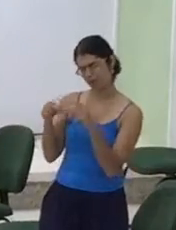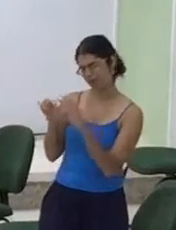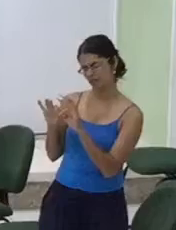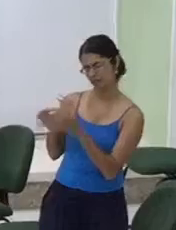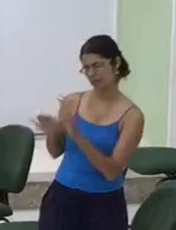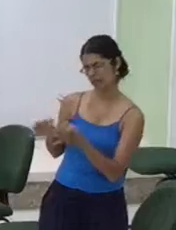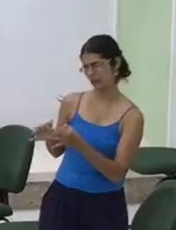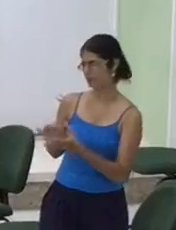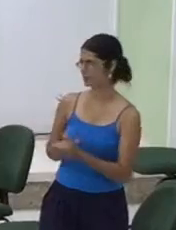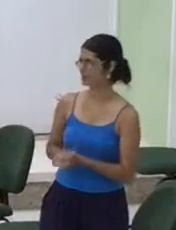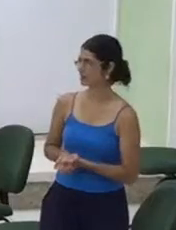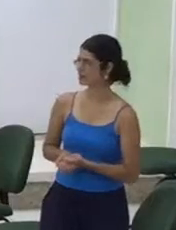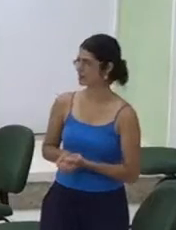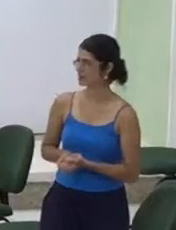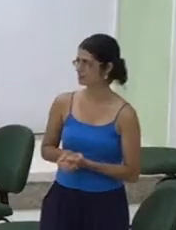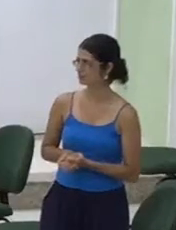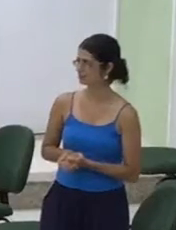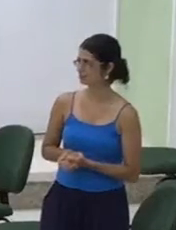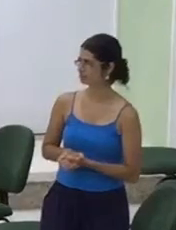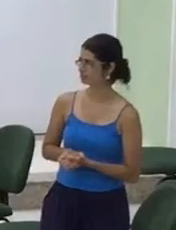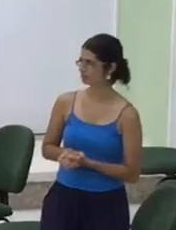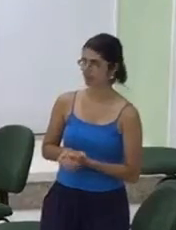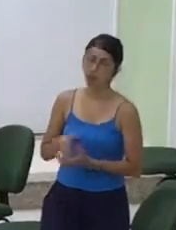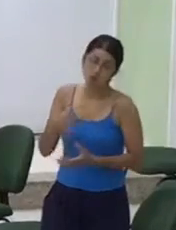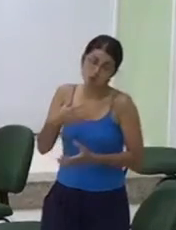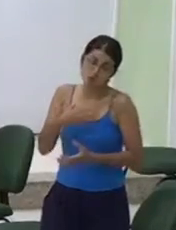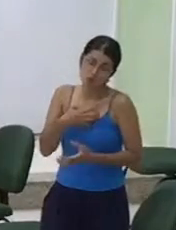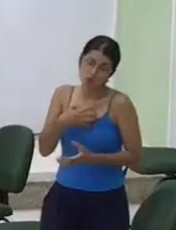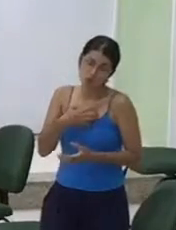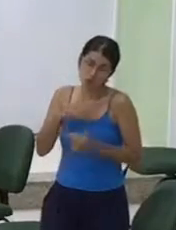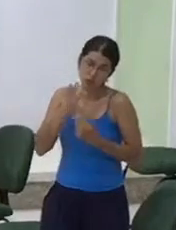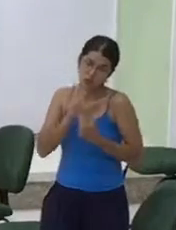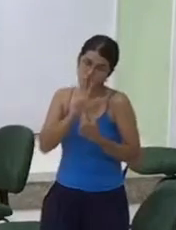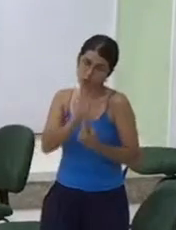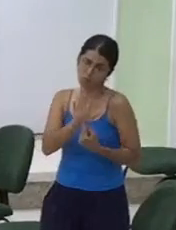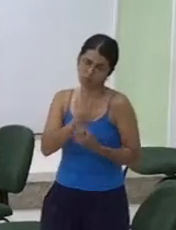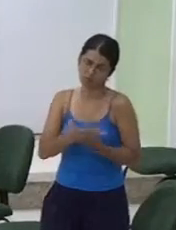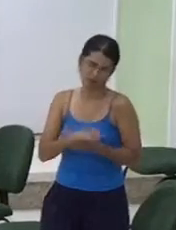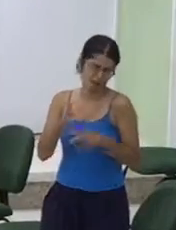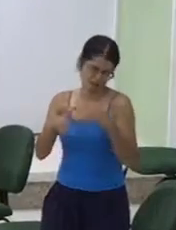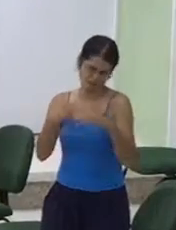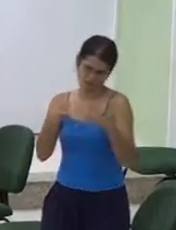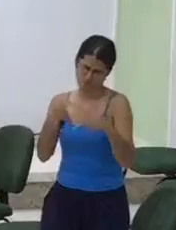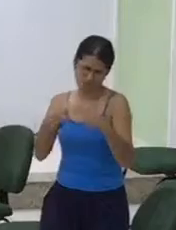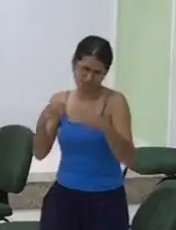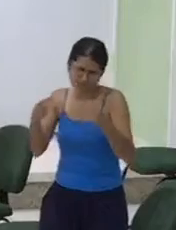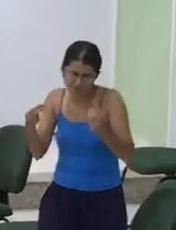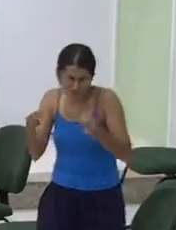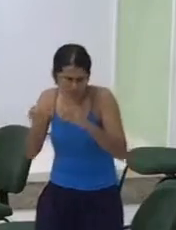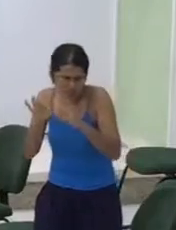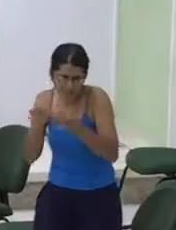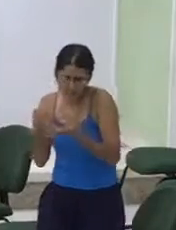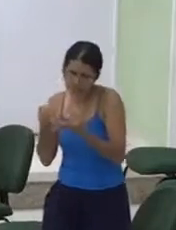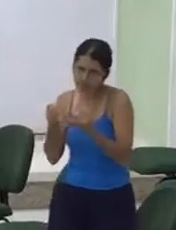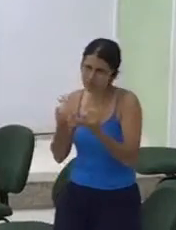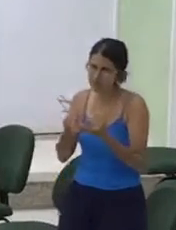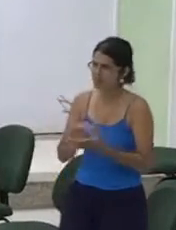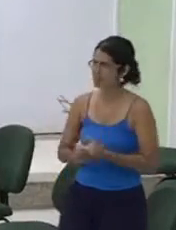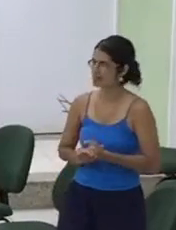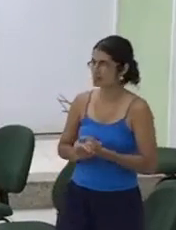Não há forma Não há presente Que possa demonstrar A nossa carinha A nossa amor a vocês A nossa